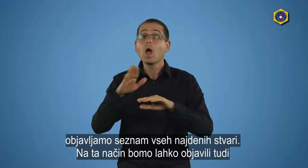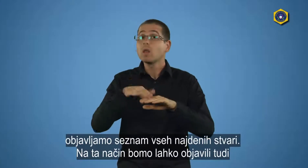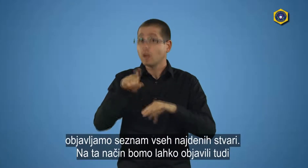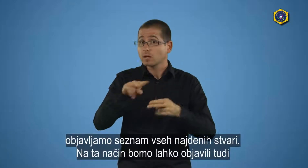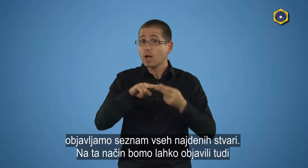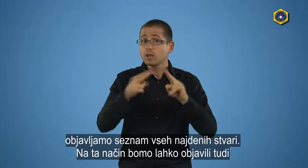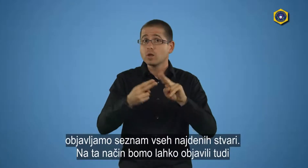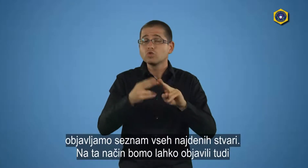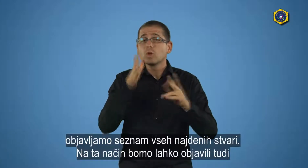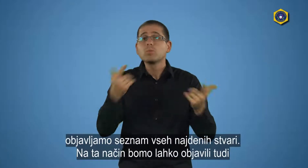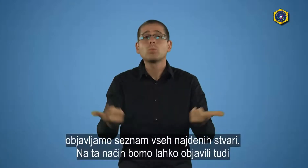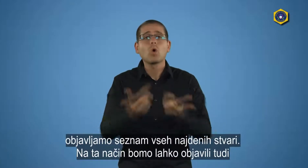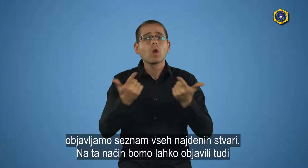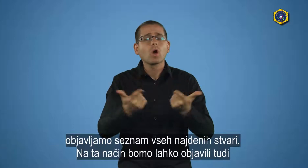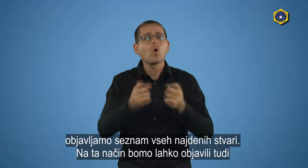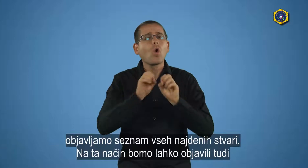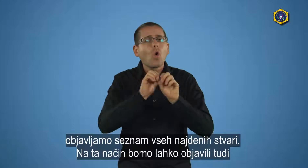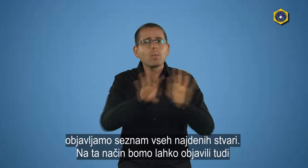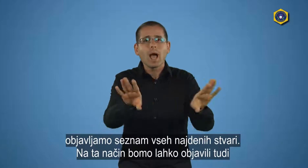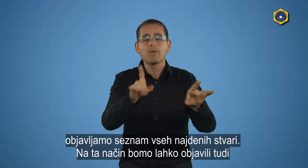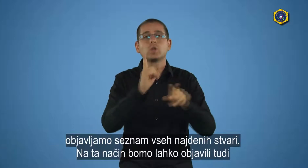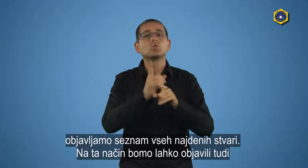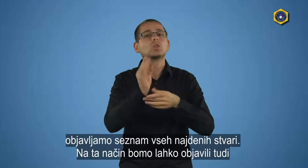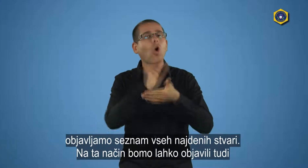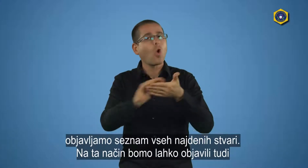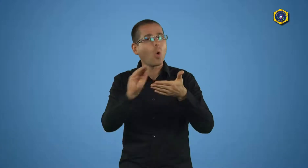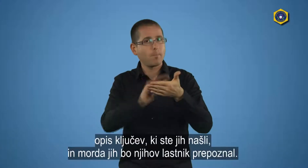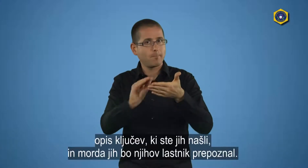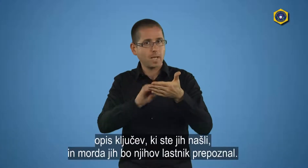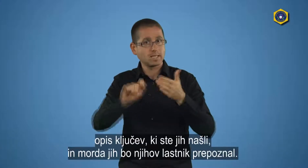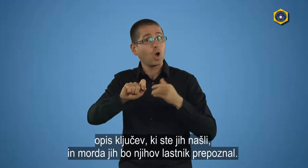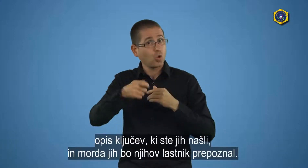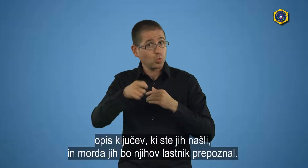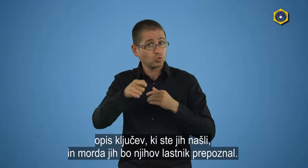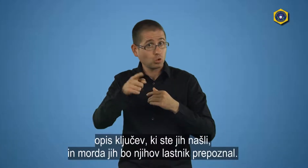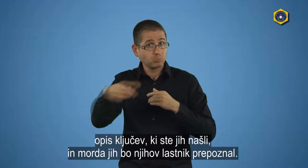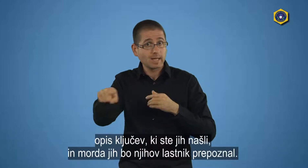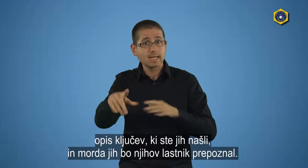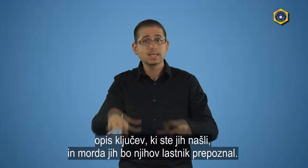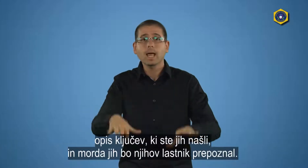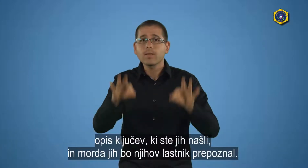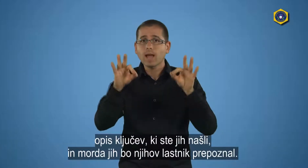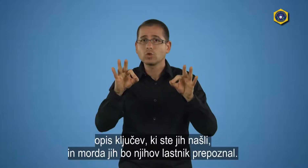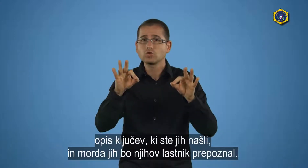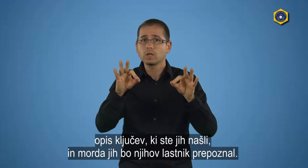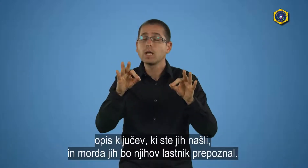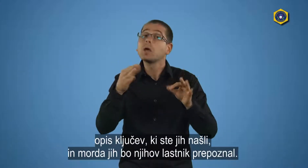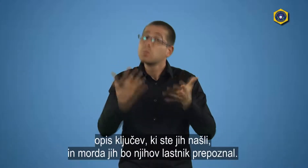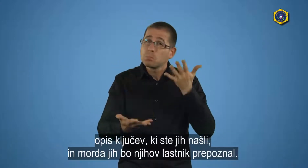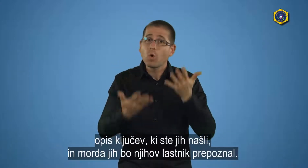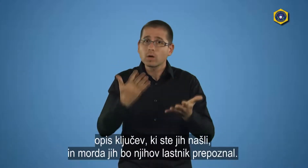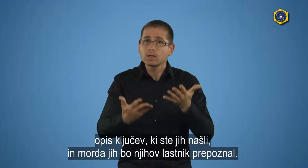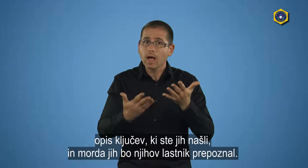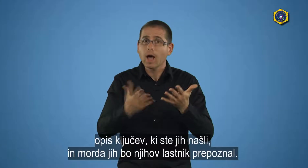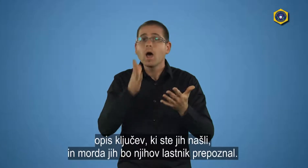Na ta način bomo lahko objavili tudi opis ključev, ki ste jih našli in morda jih bo njihov lastnik prepoznal.